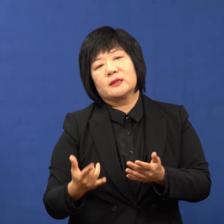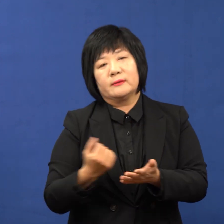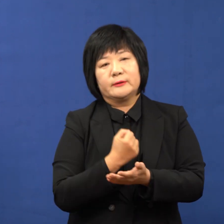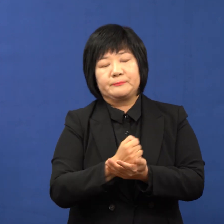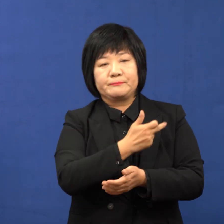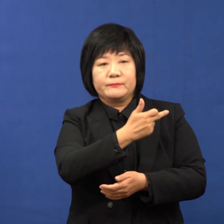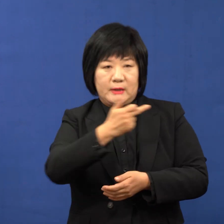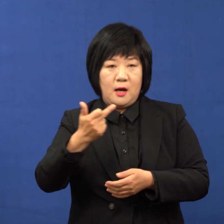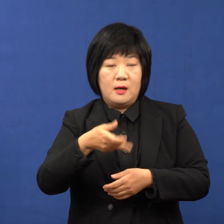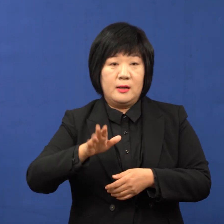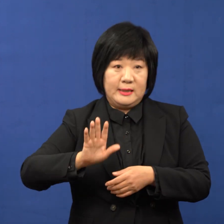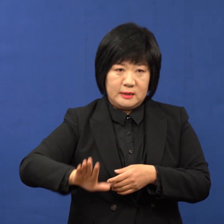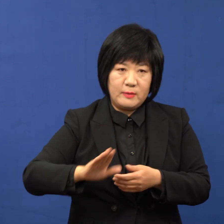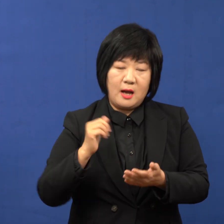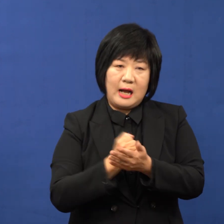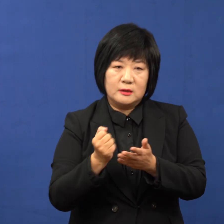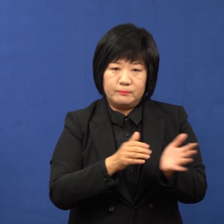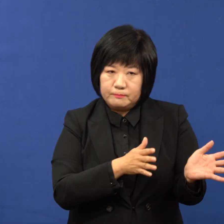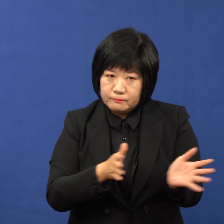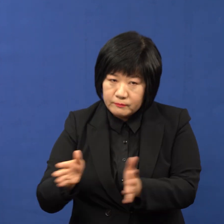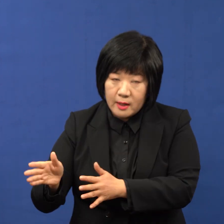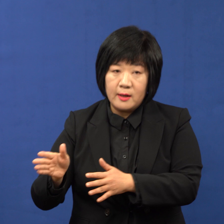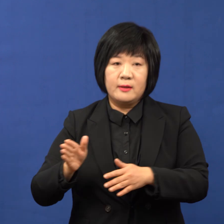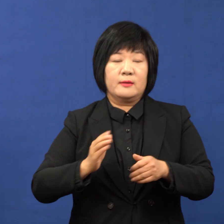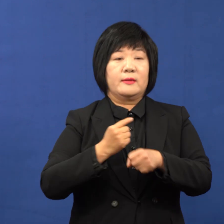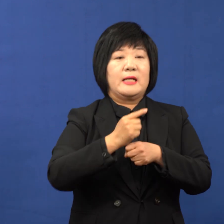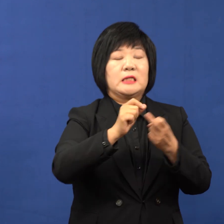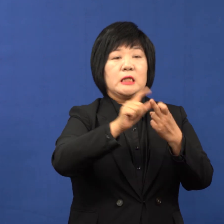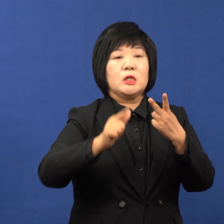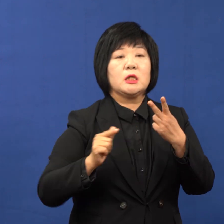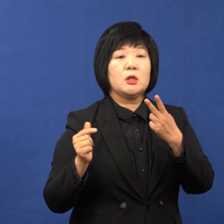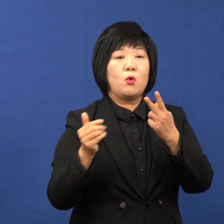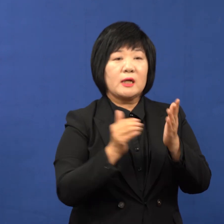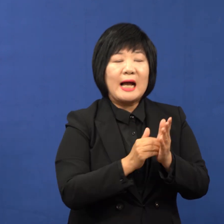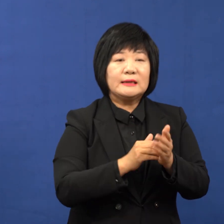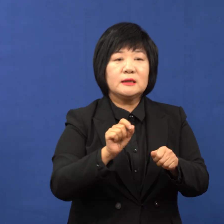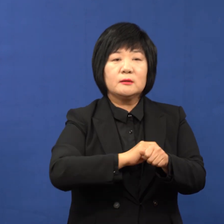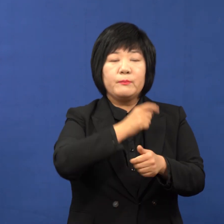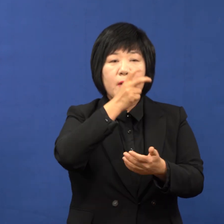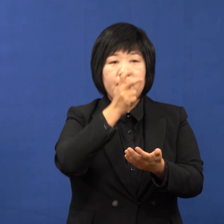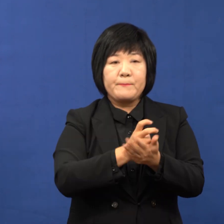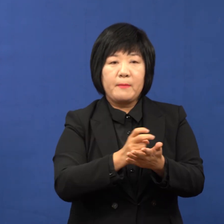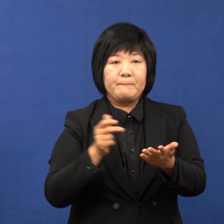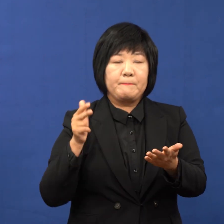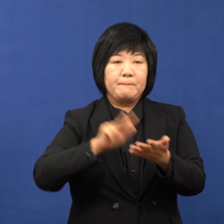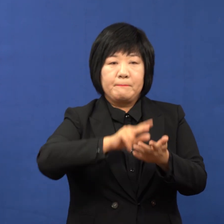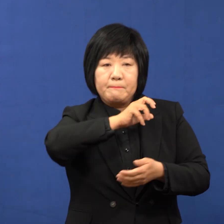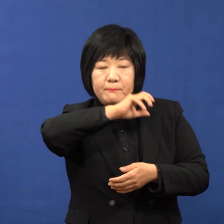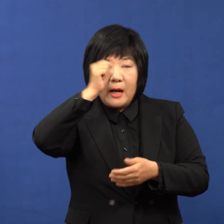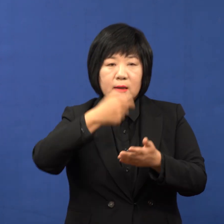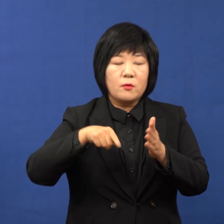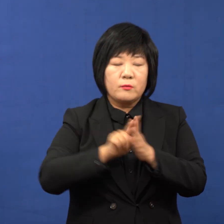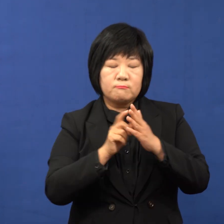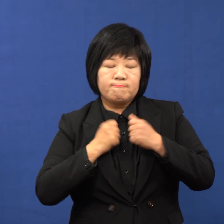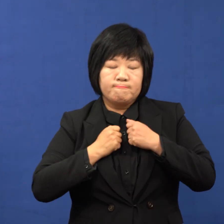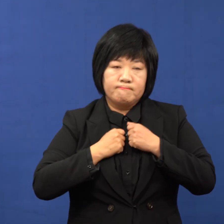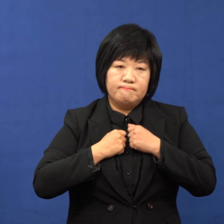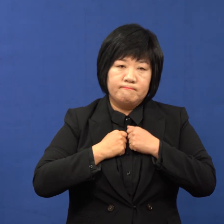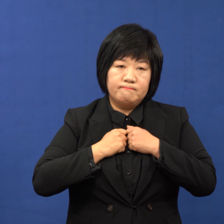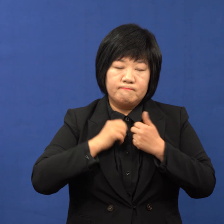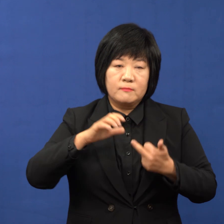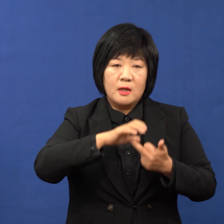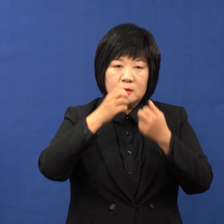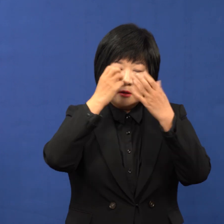하지만 그런 아쉬움은 뒤로 하고 내년 2월까지 특별법이 통과될 수 있도록 만전을 위해서 가득도 신공항